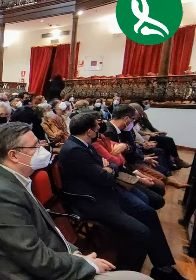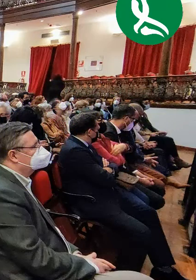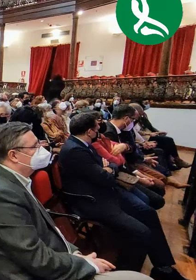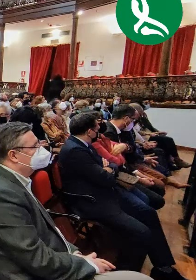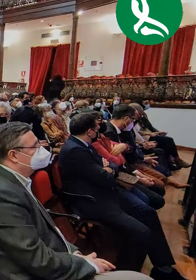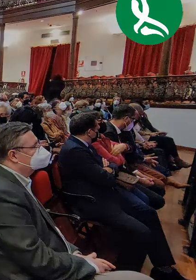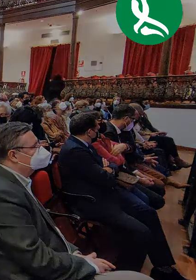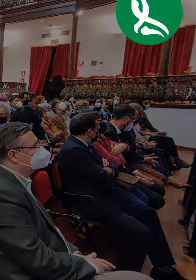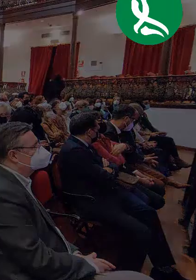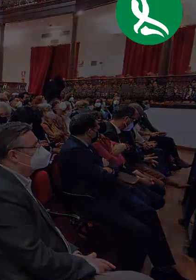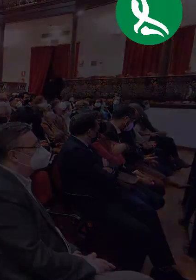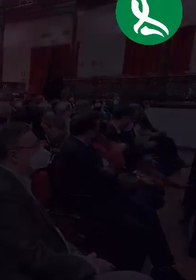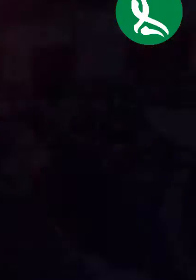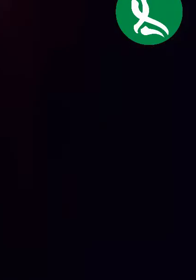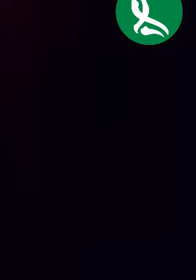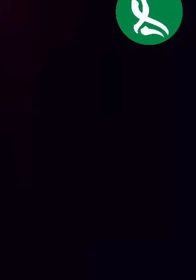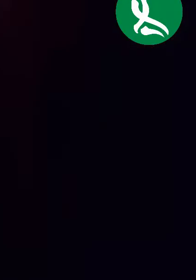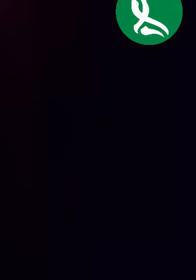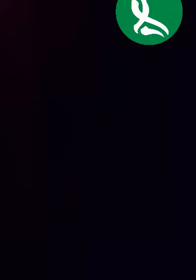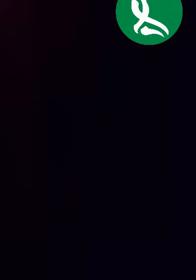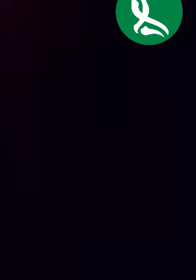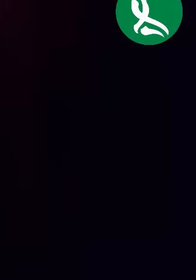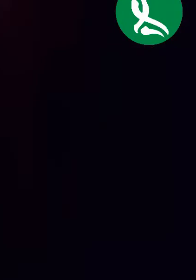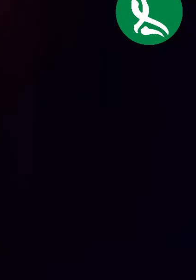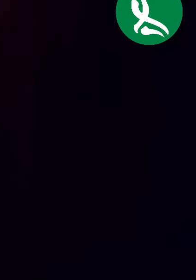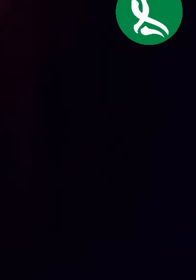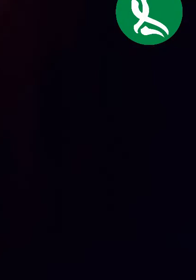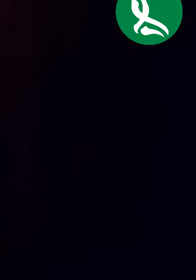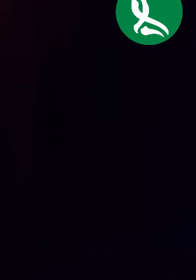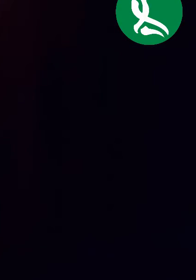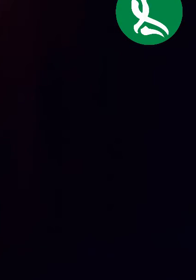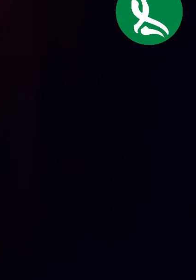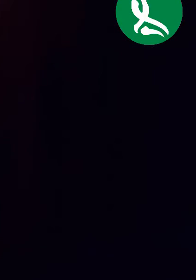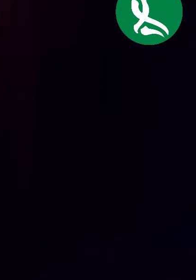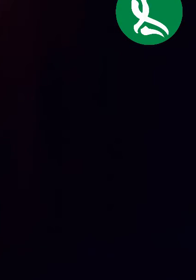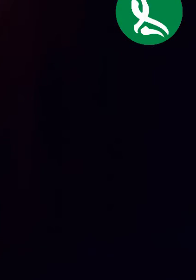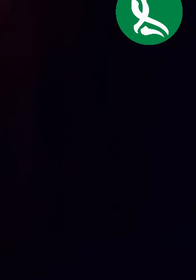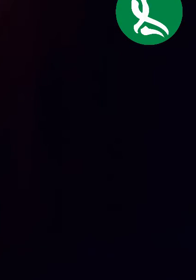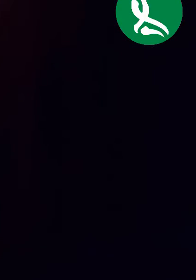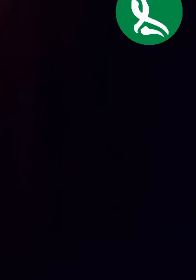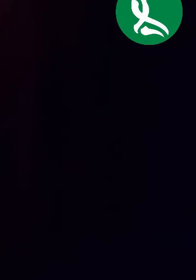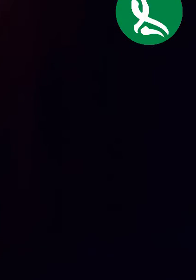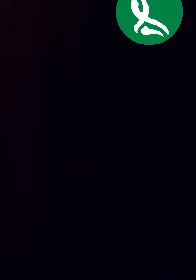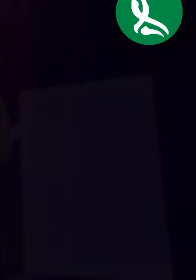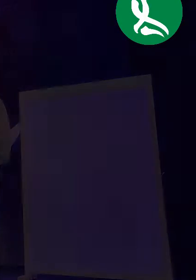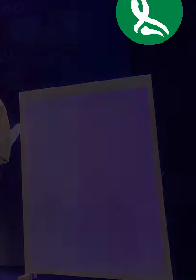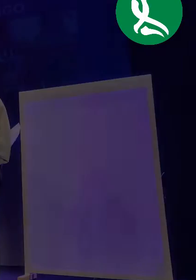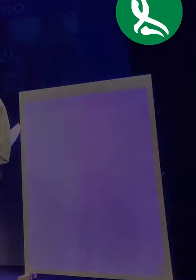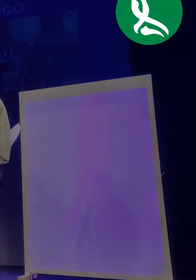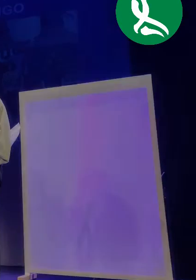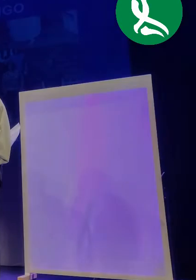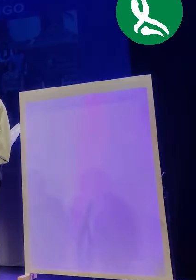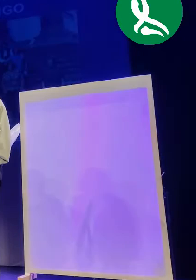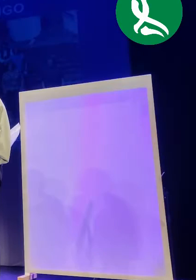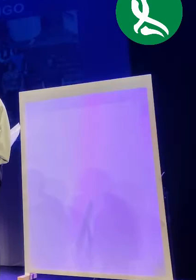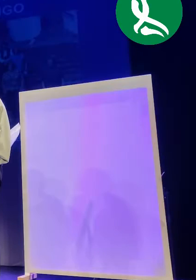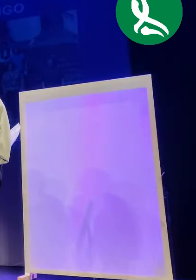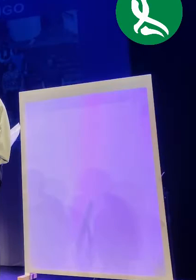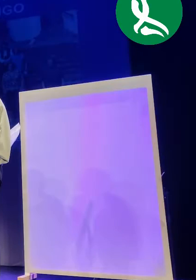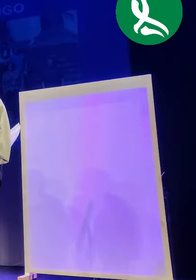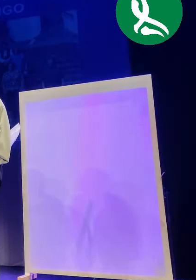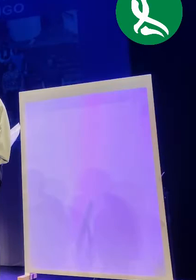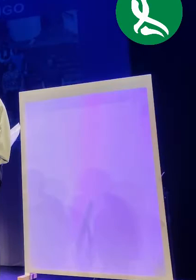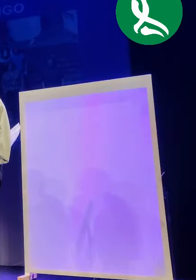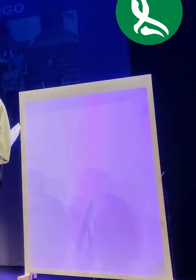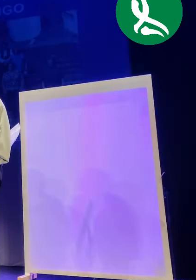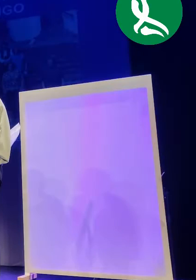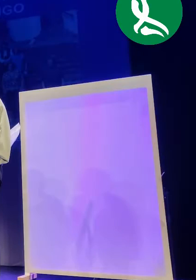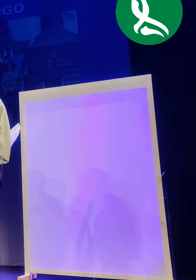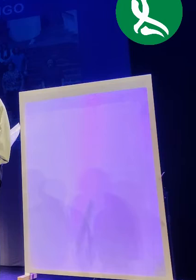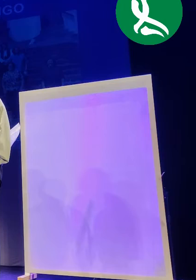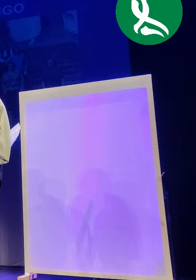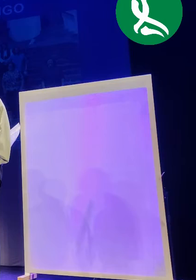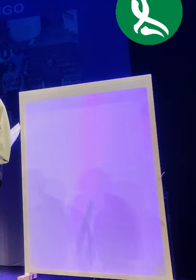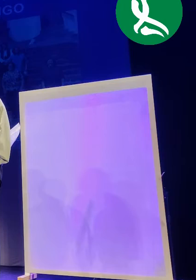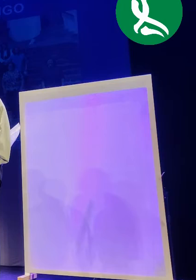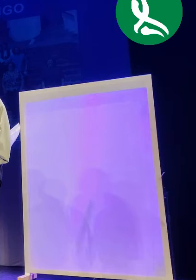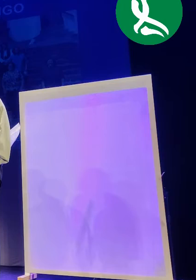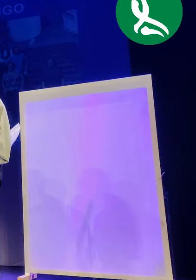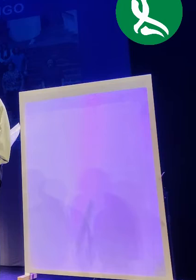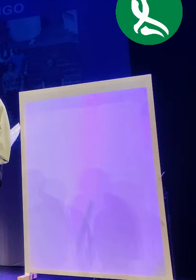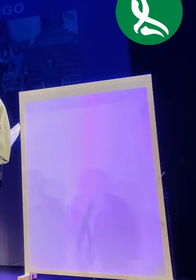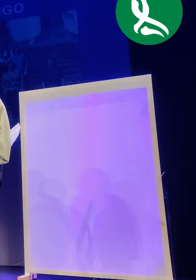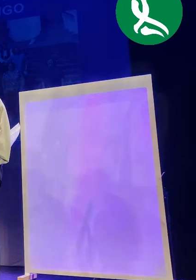a medida que se iban acercando las horas, la carga emotiva de lo que estamos viviendo y de lo que estamos celebrando, me invitó